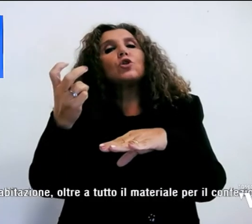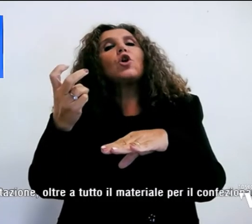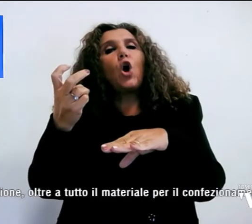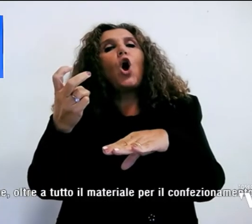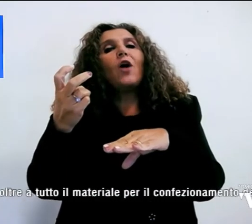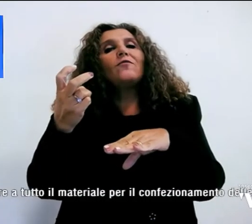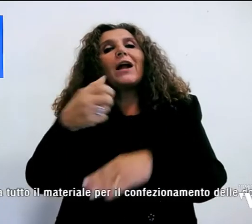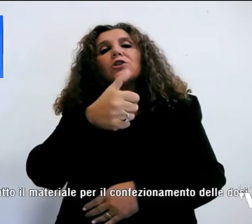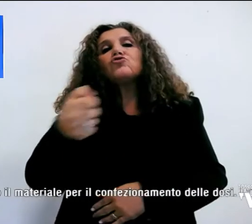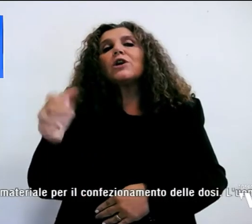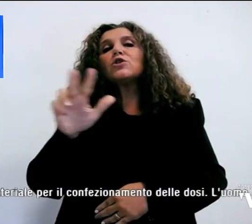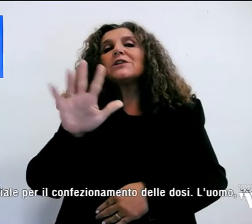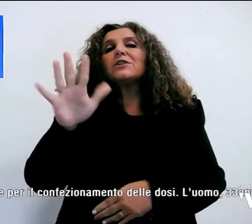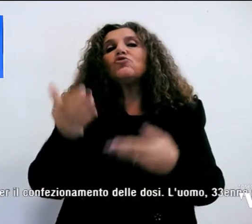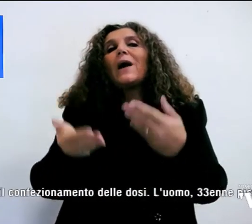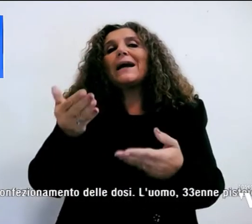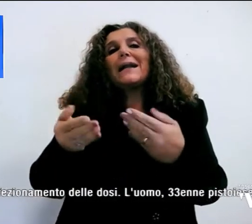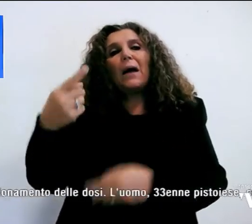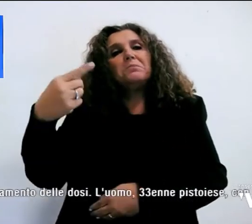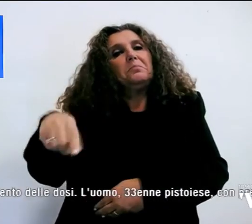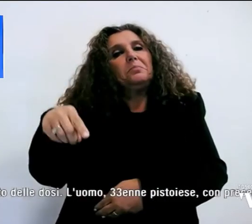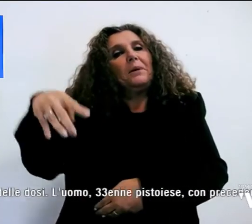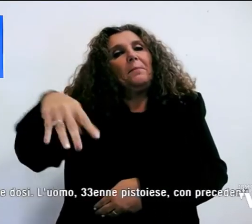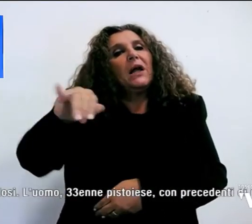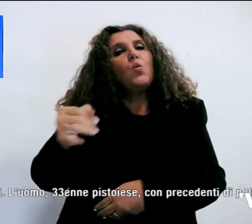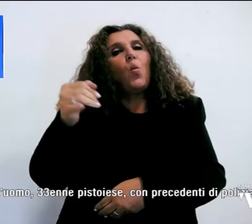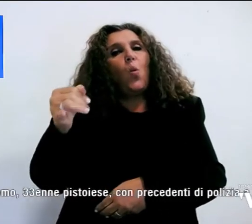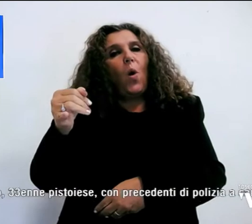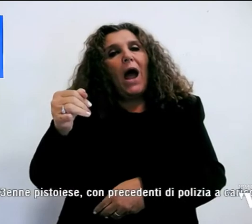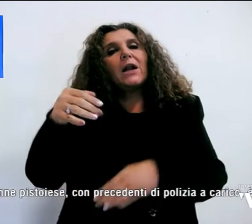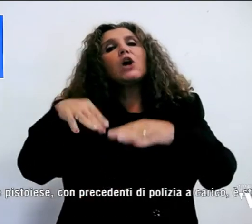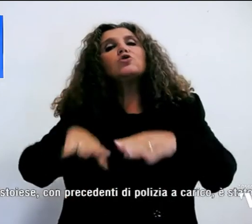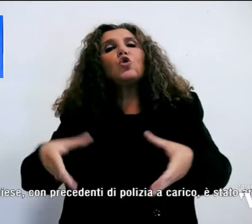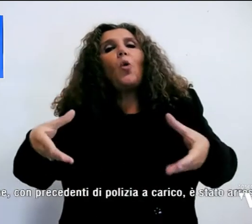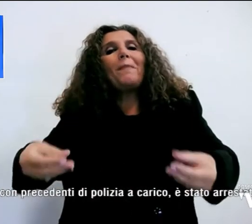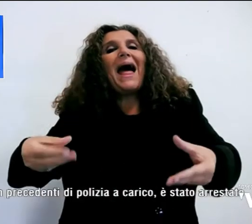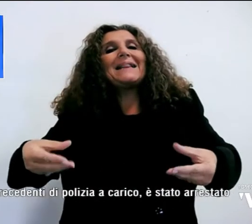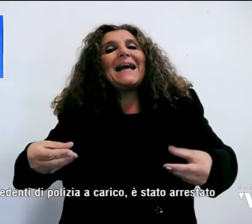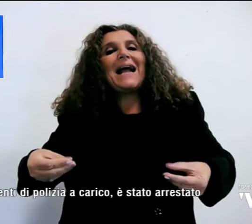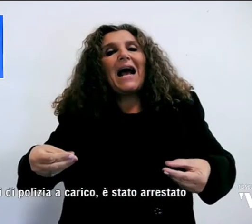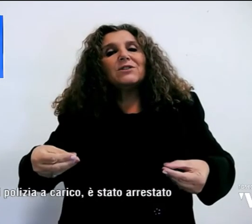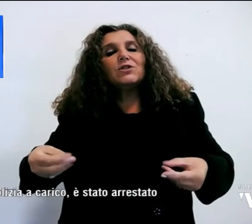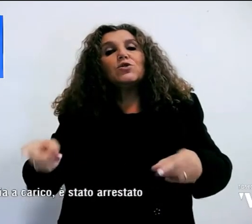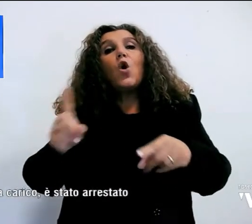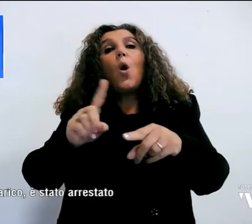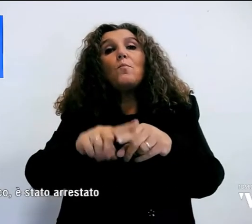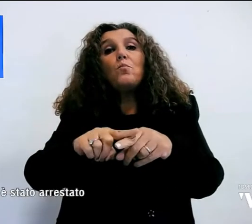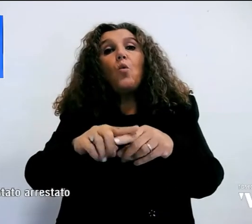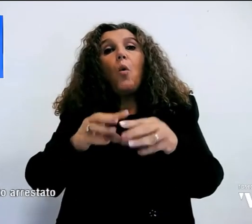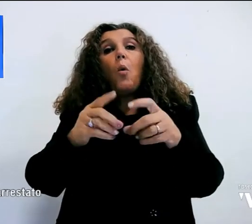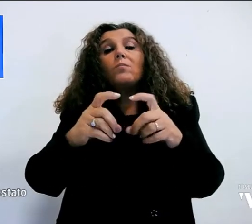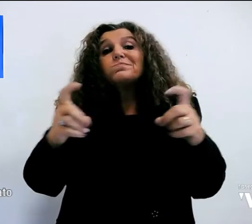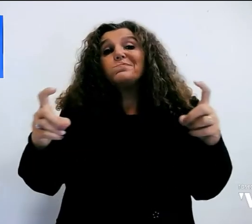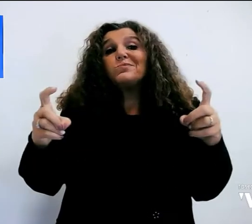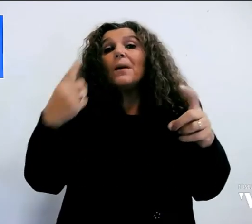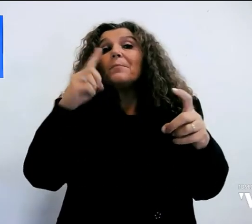grammi della stessa sostanza sotto il materasso, oltre a tutto il materiale per il confezionamento